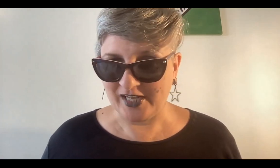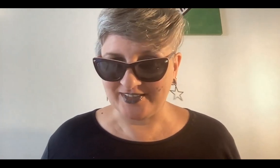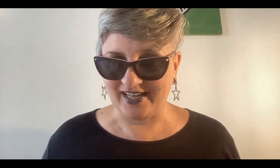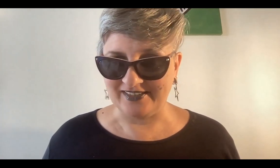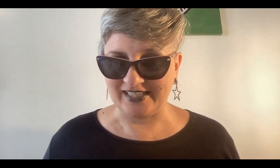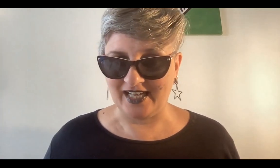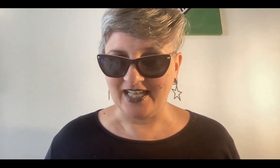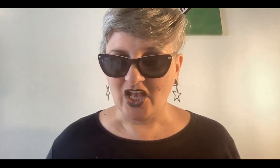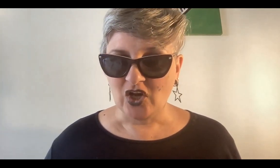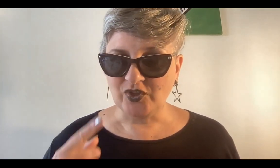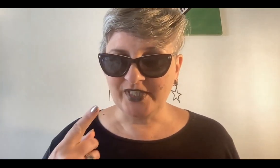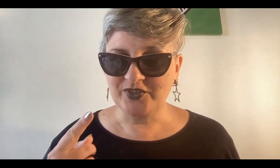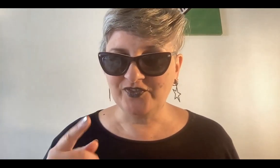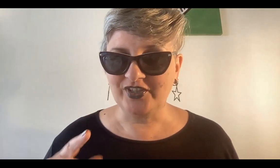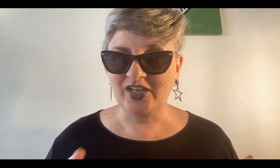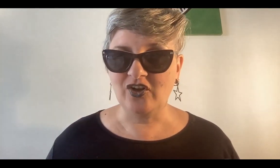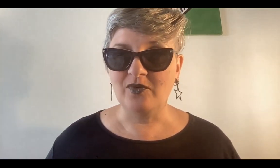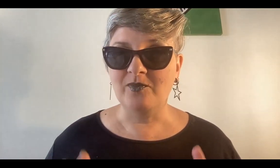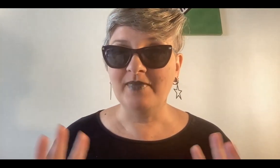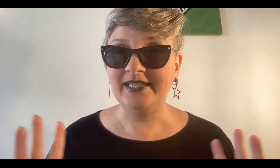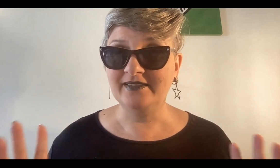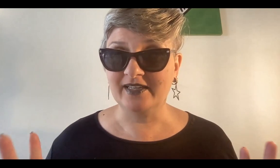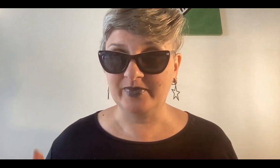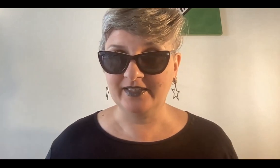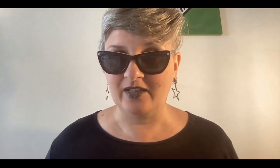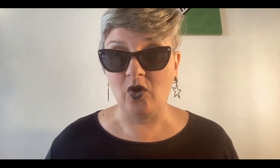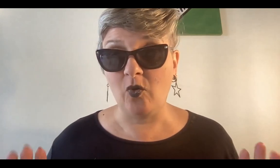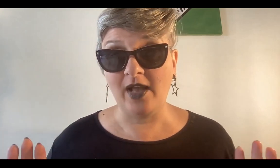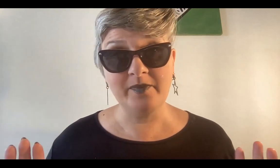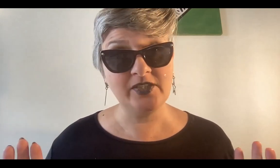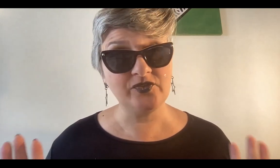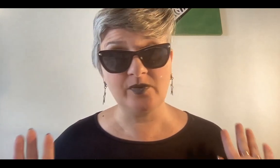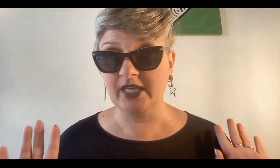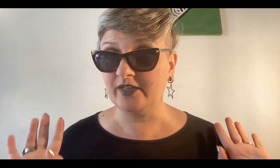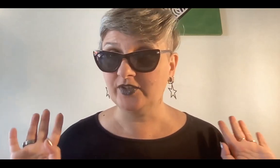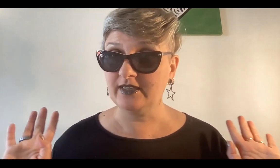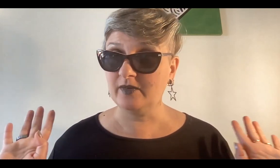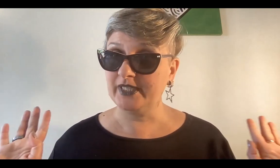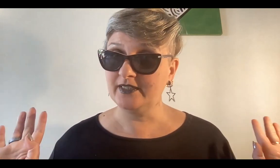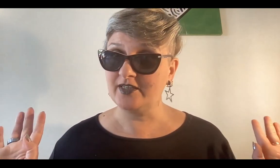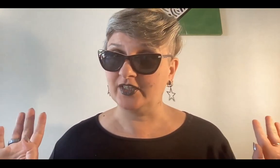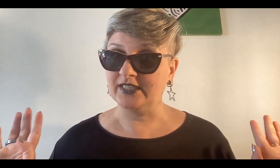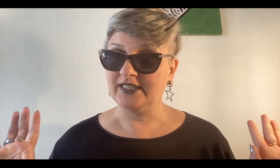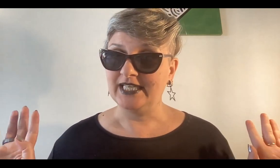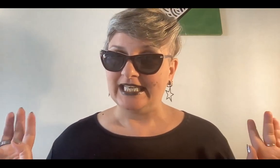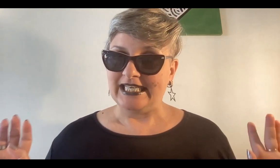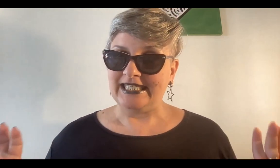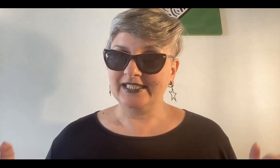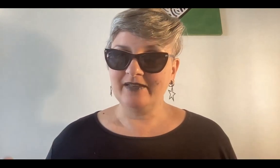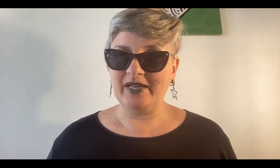voy a contar la verdad, con un hecho histórico mal interpretado, o al menos te voy a dar otra interpretación, y el tema